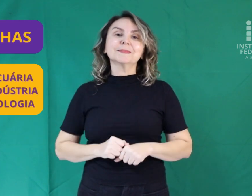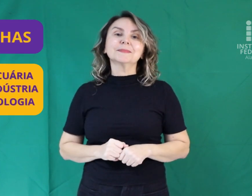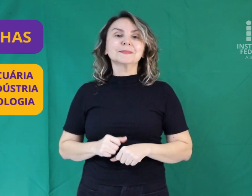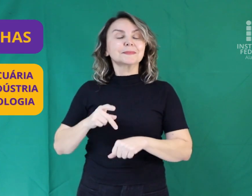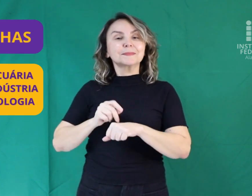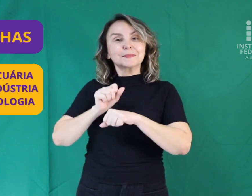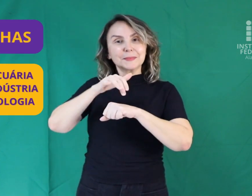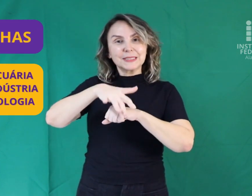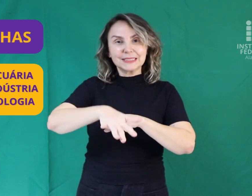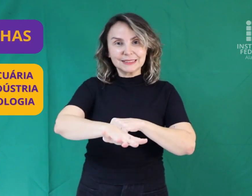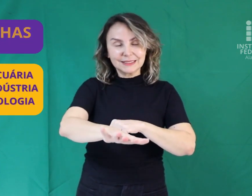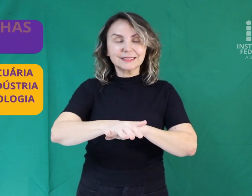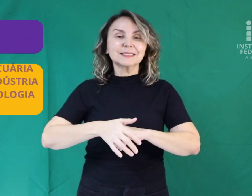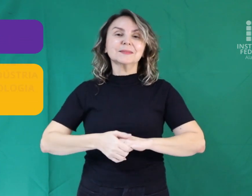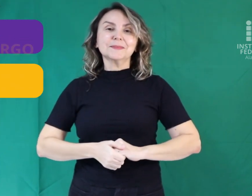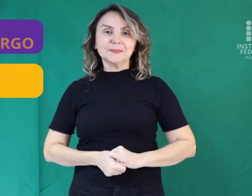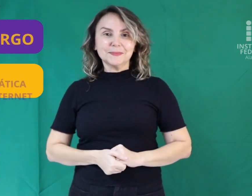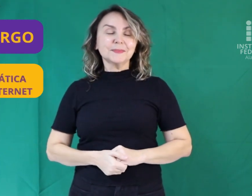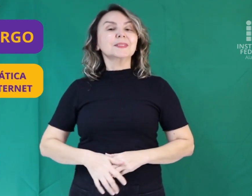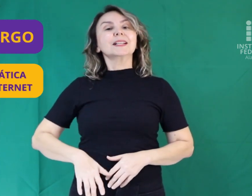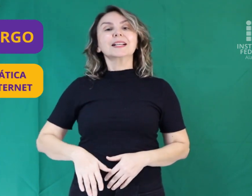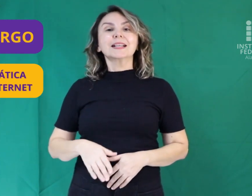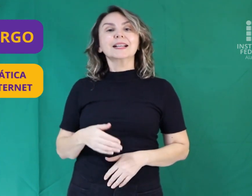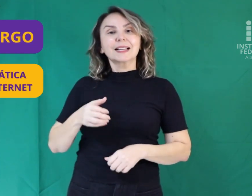Piranhas, Rio Largo,